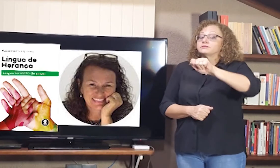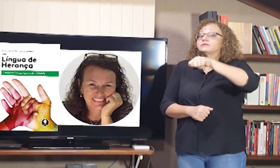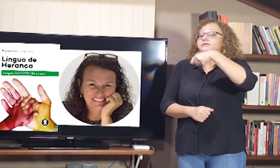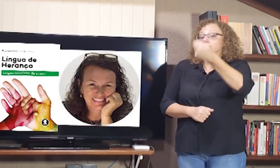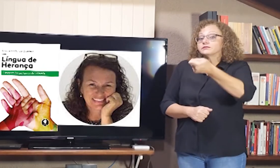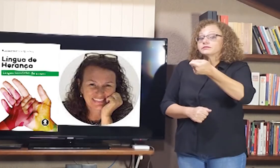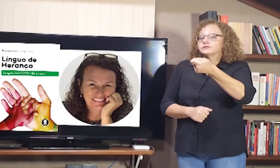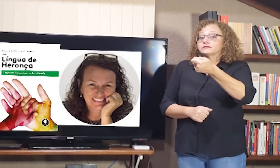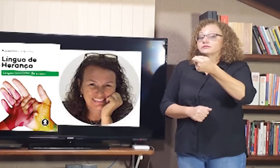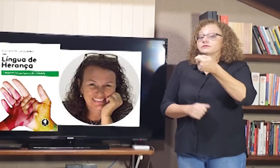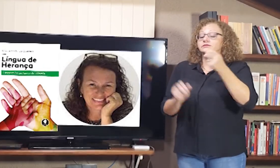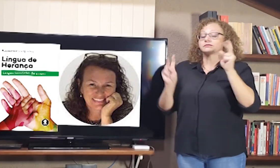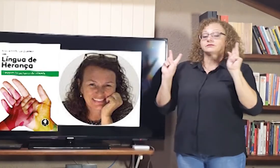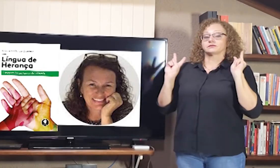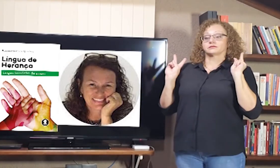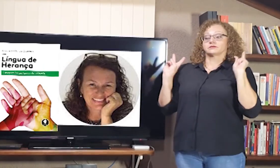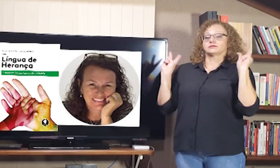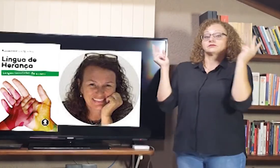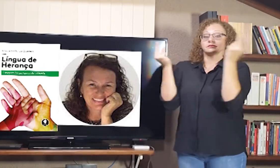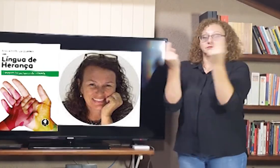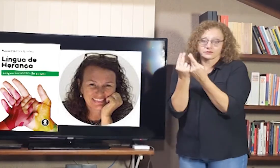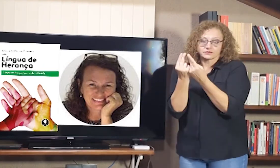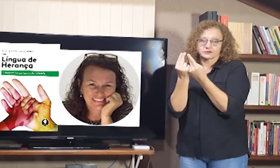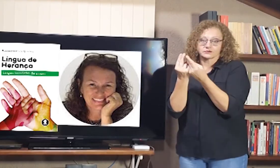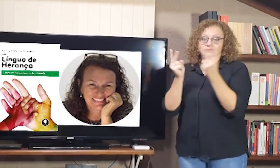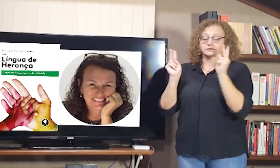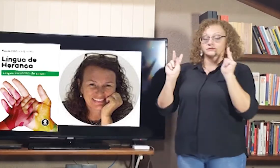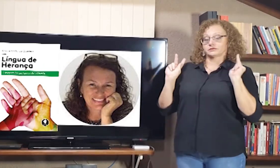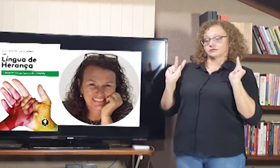Este é o sinal utilizado para a língua de herança.